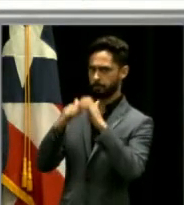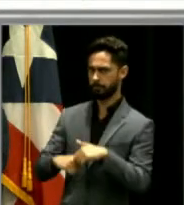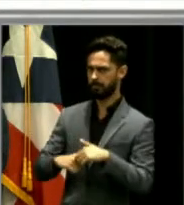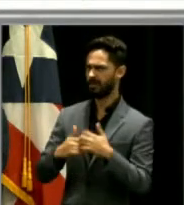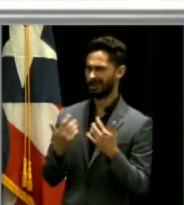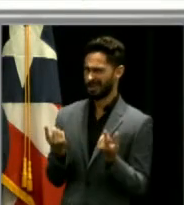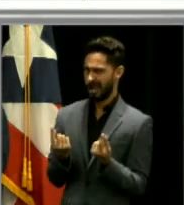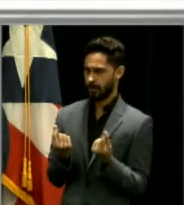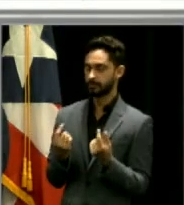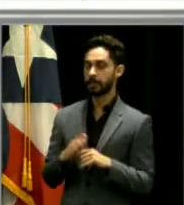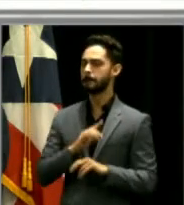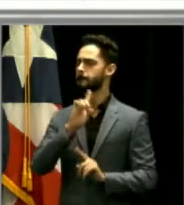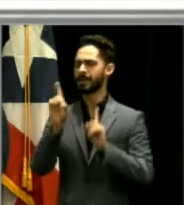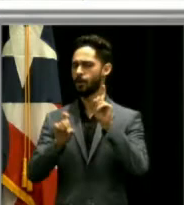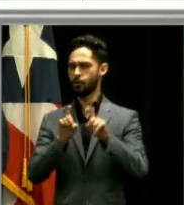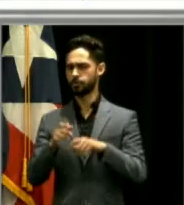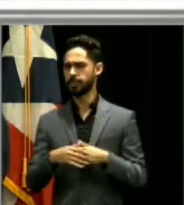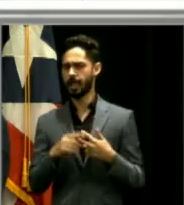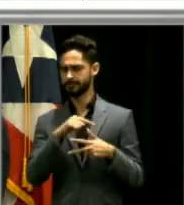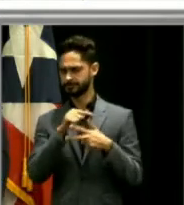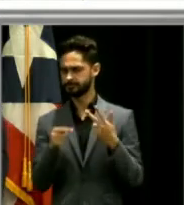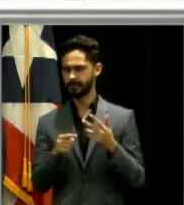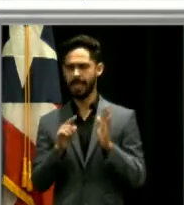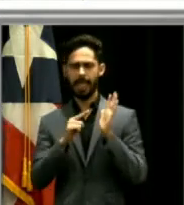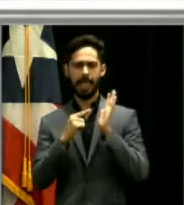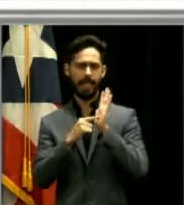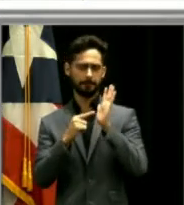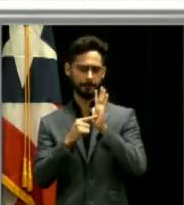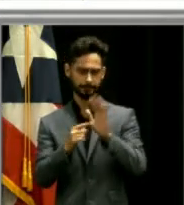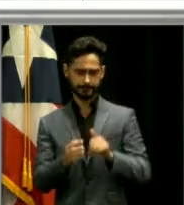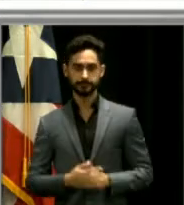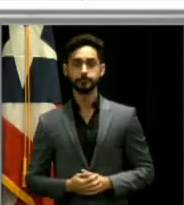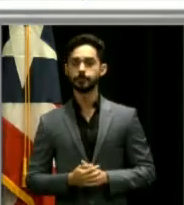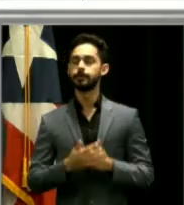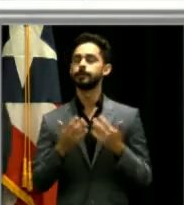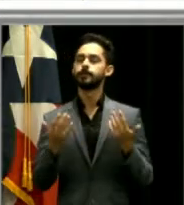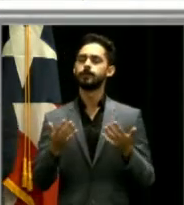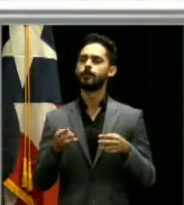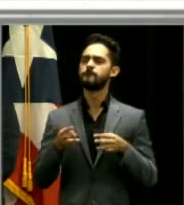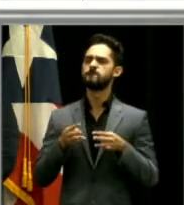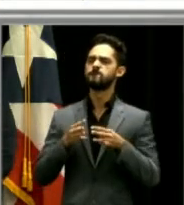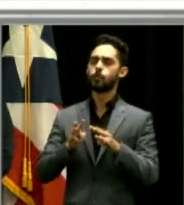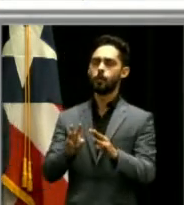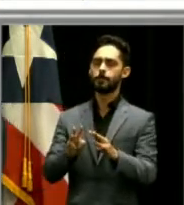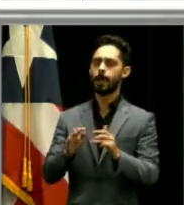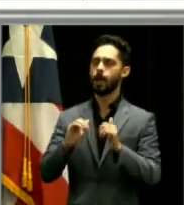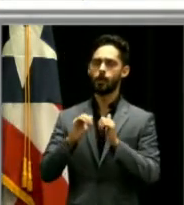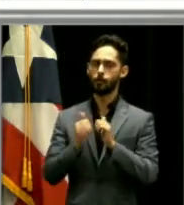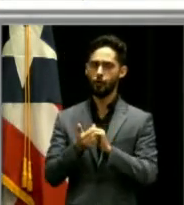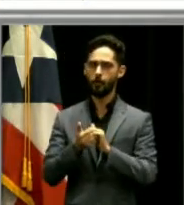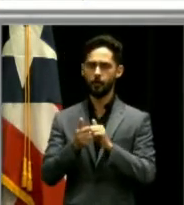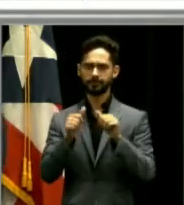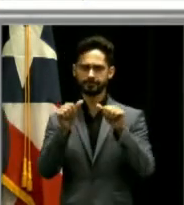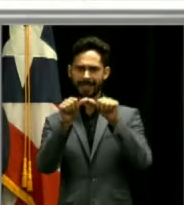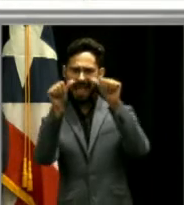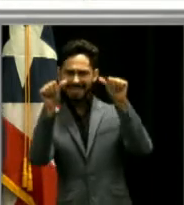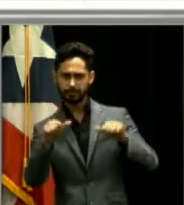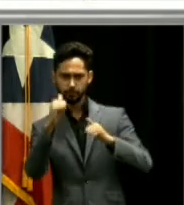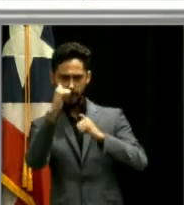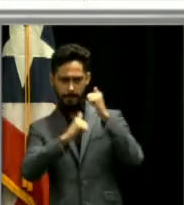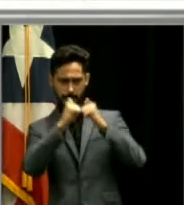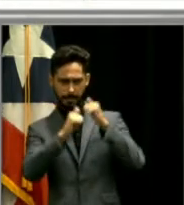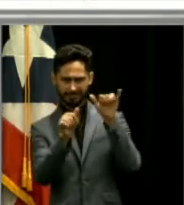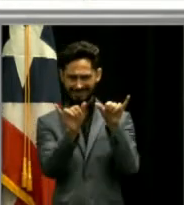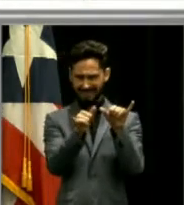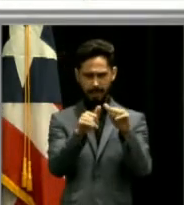que nos hicimos es, ¿cuál es el método más eficiente a nivel de arquitectura e ingeniería?